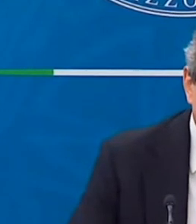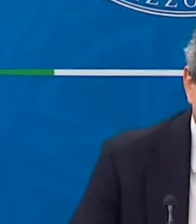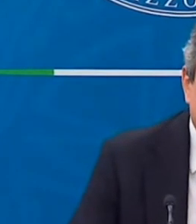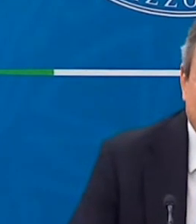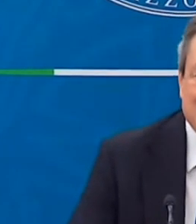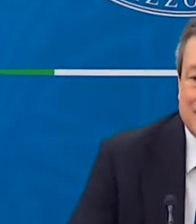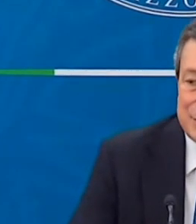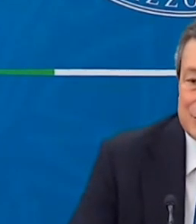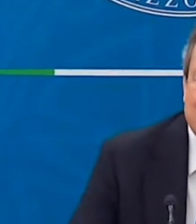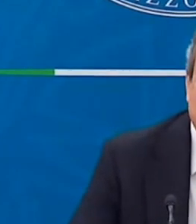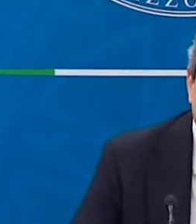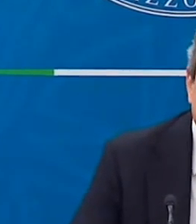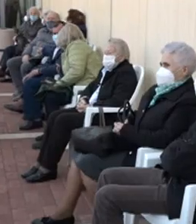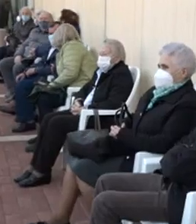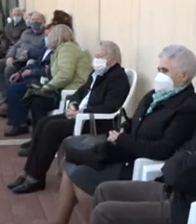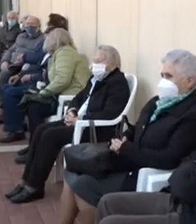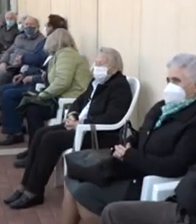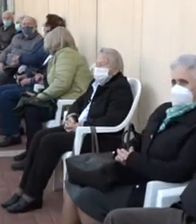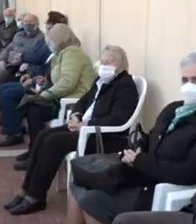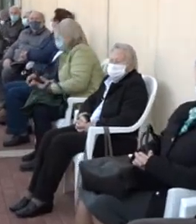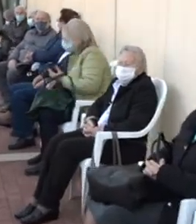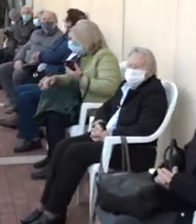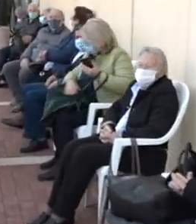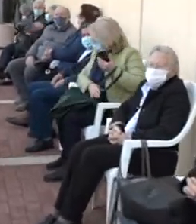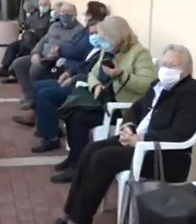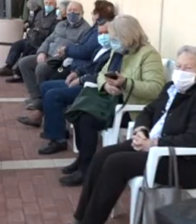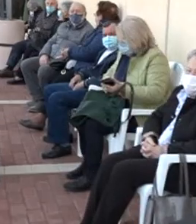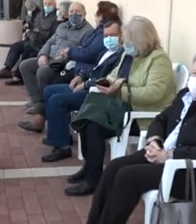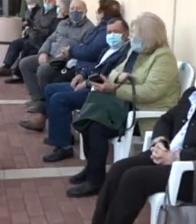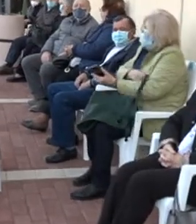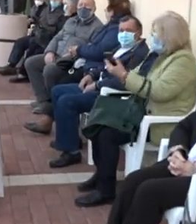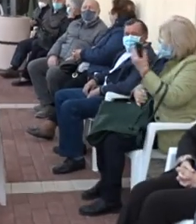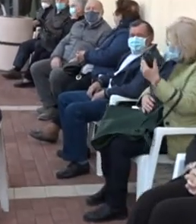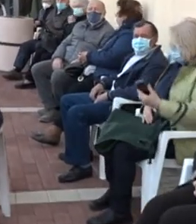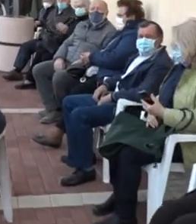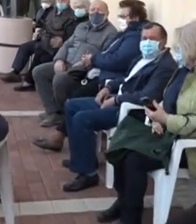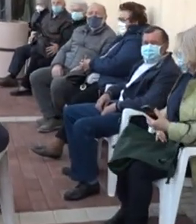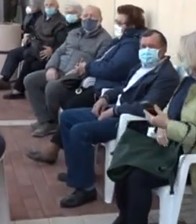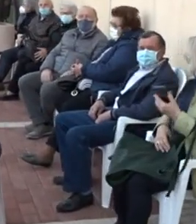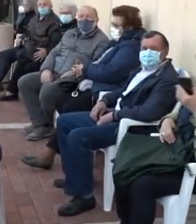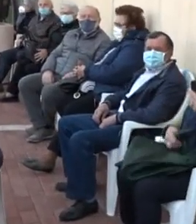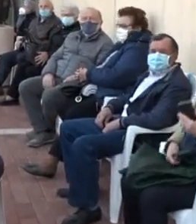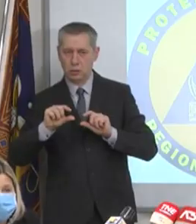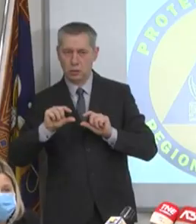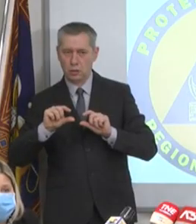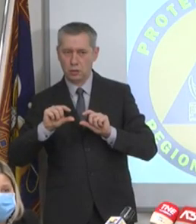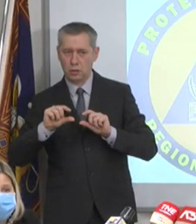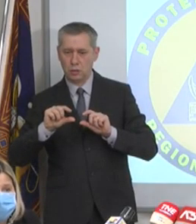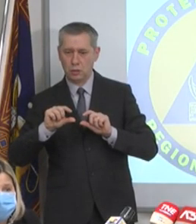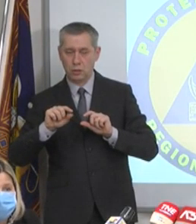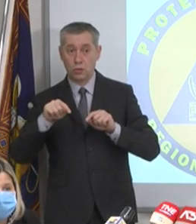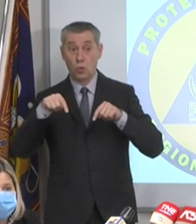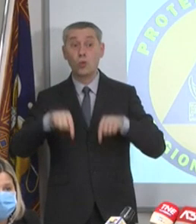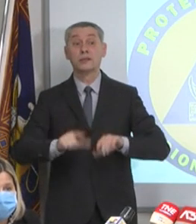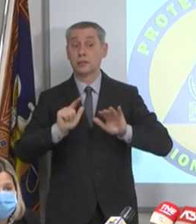equilibrio tra la voglia di riaprire la valutazione del pericolo dell'epidemia. Sul fronte vaccini l'ennesimo rallentamento. Questa settimana